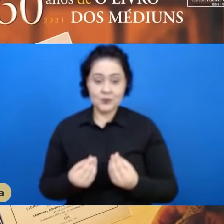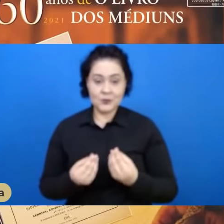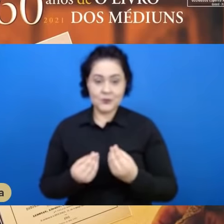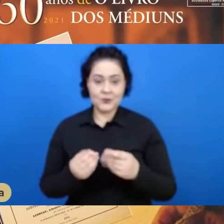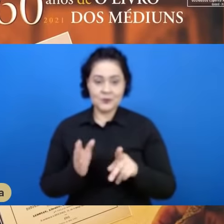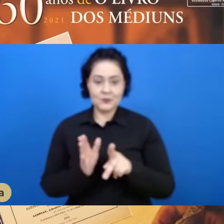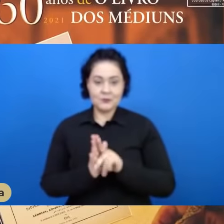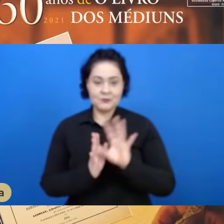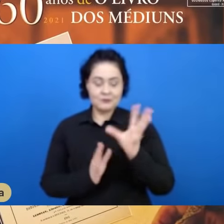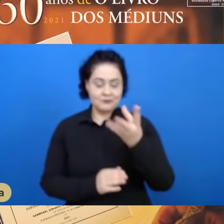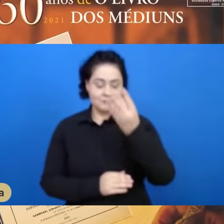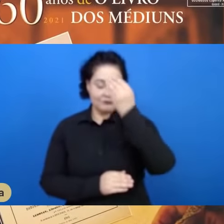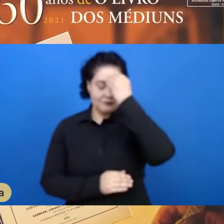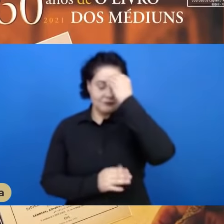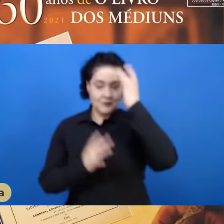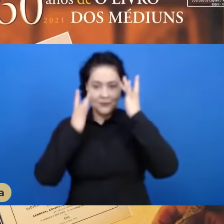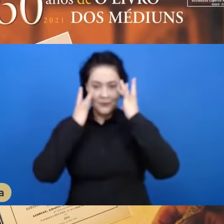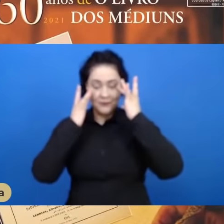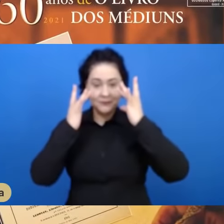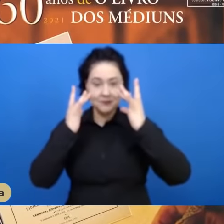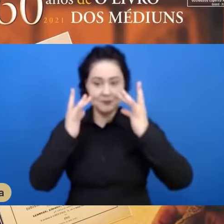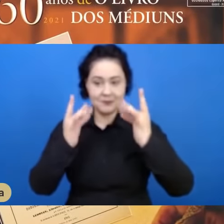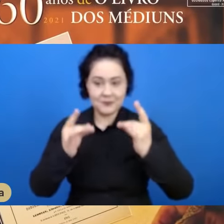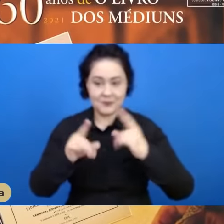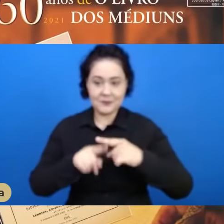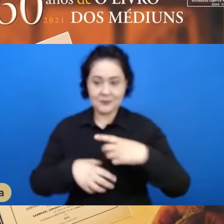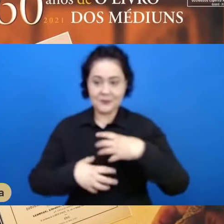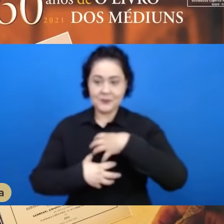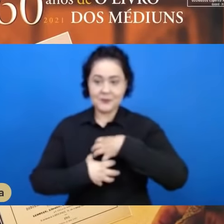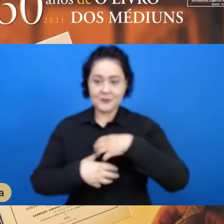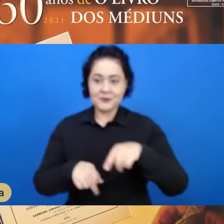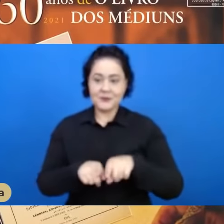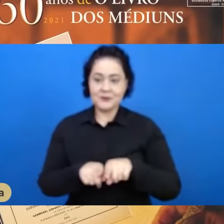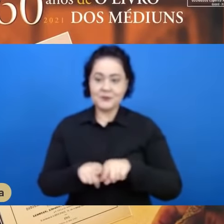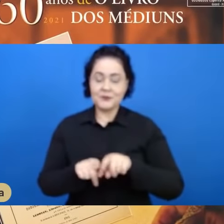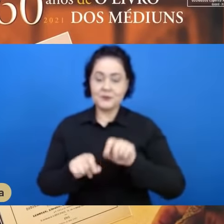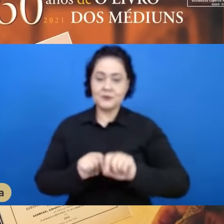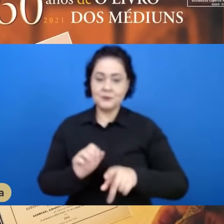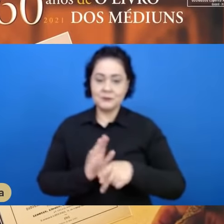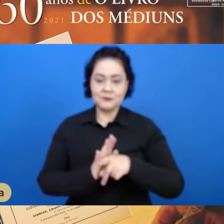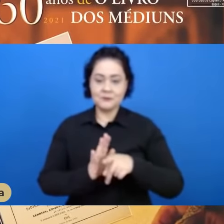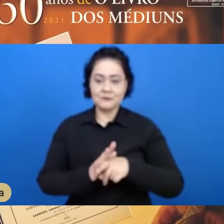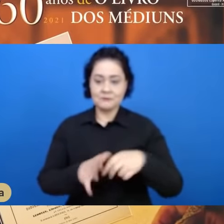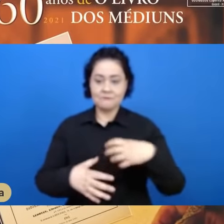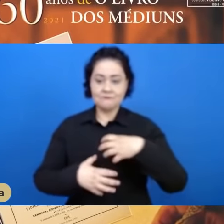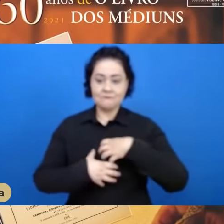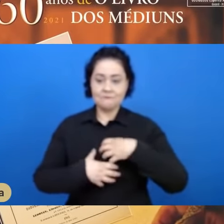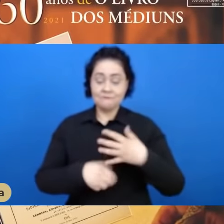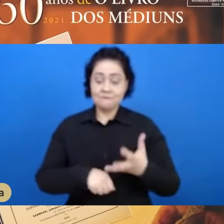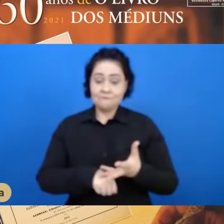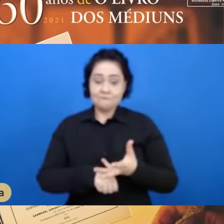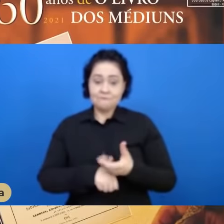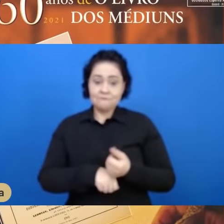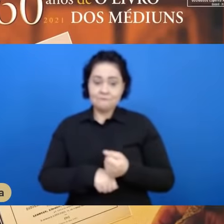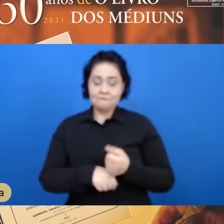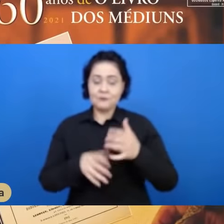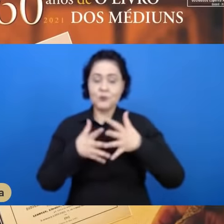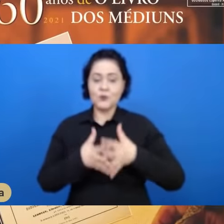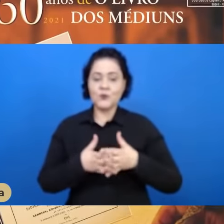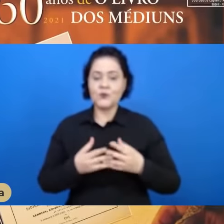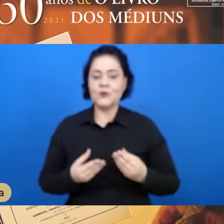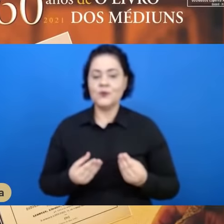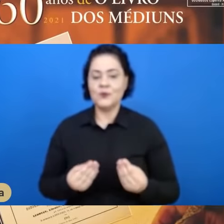deverá estar atento. Não se sente, todavia, esmagado pela flagelação ou confundido pelo